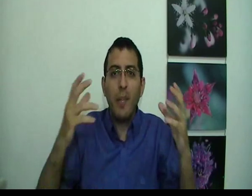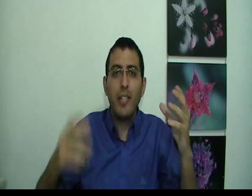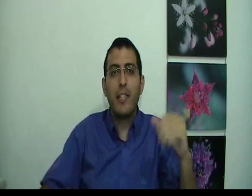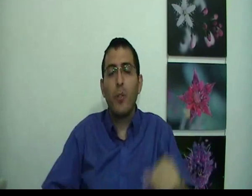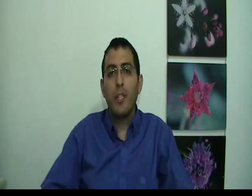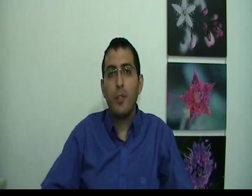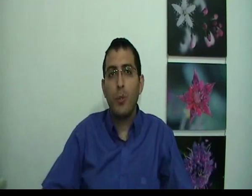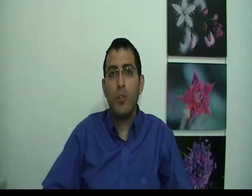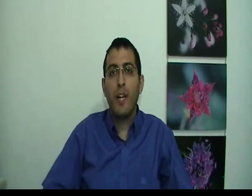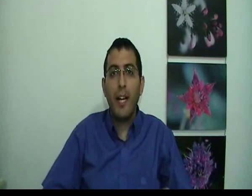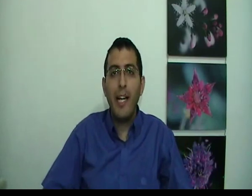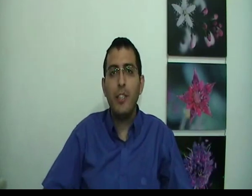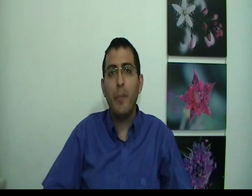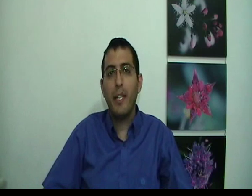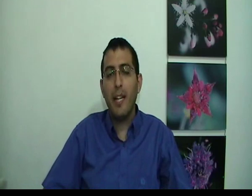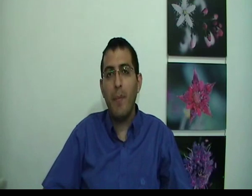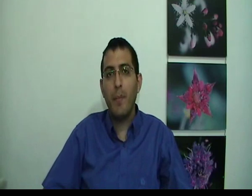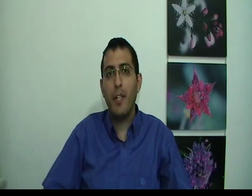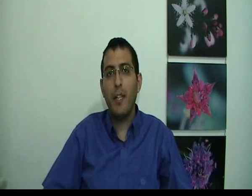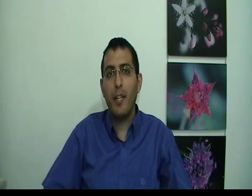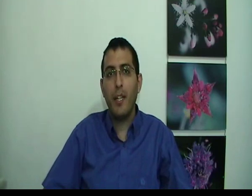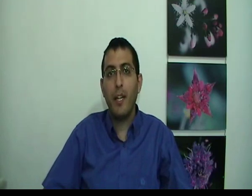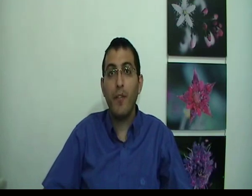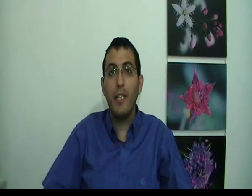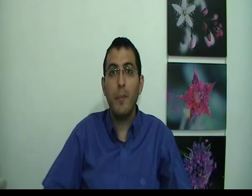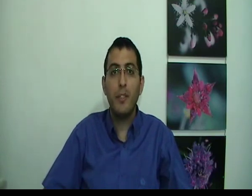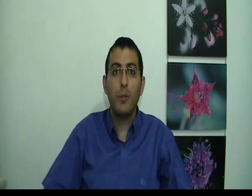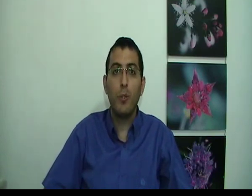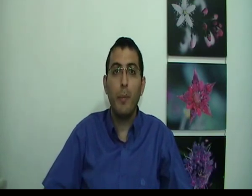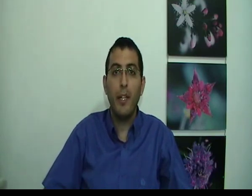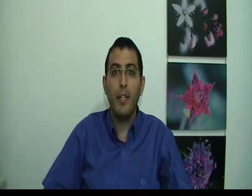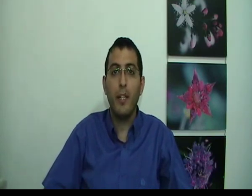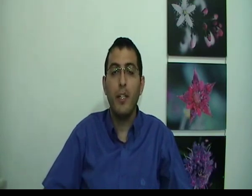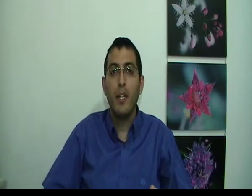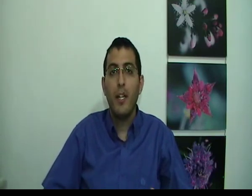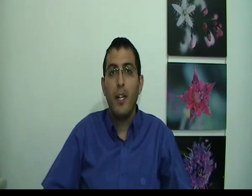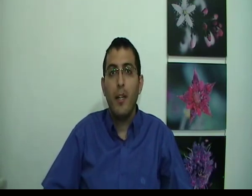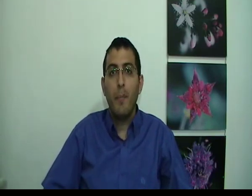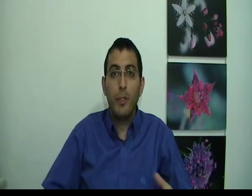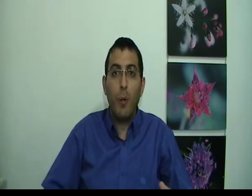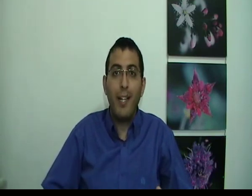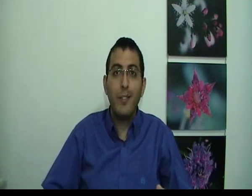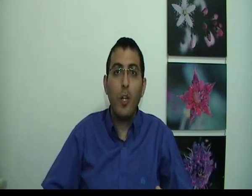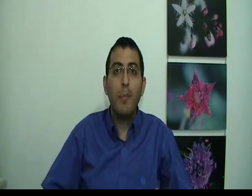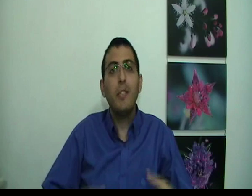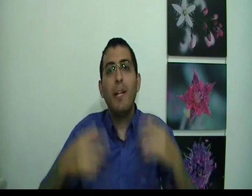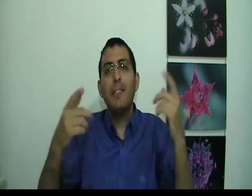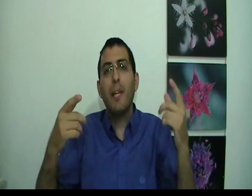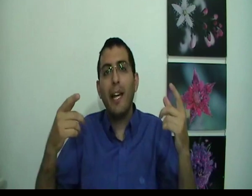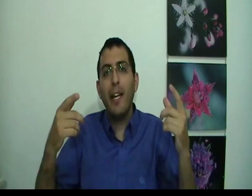מה של התגלול של המציאות ואחרי שבן אדם יחווה את המציאות בצורה כזאת מה שבעצם יקרה